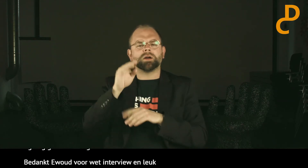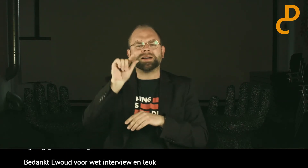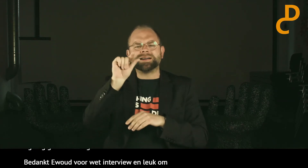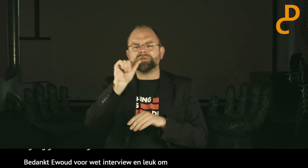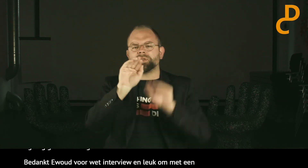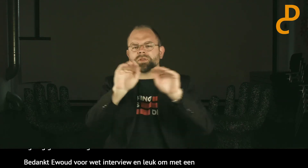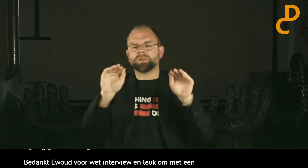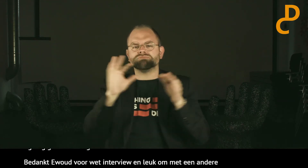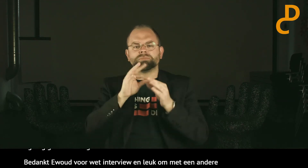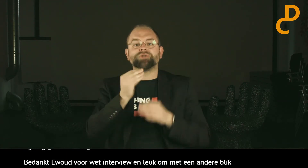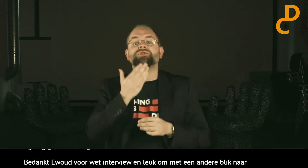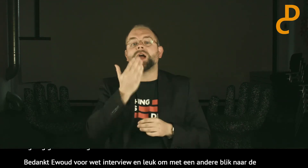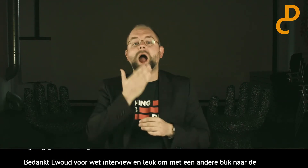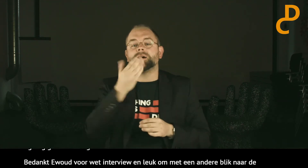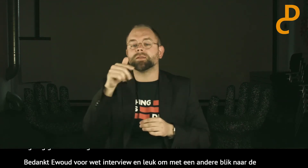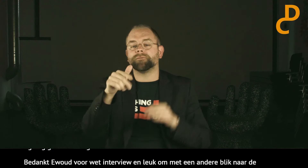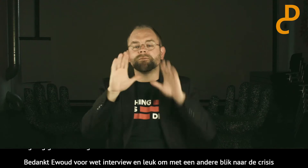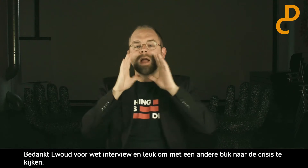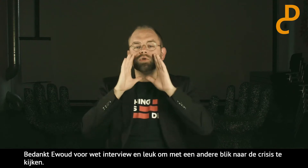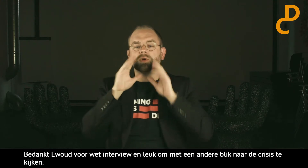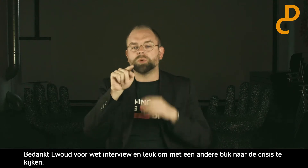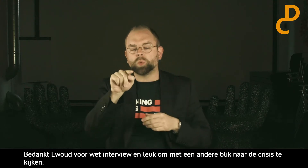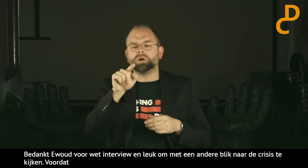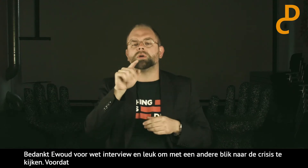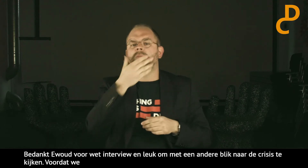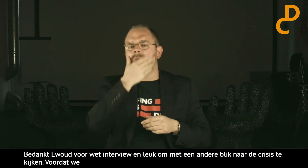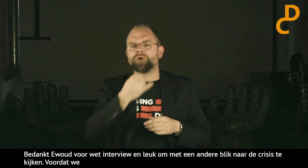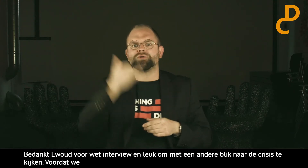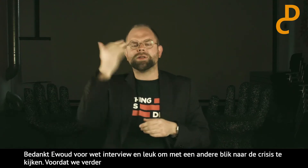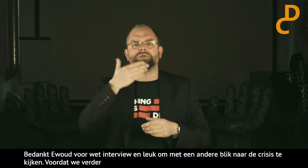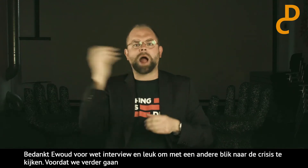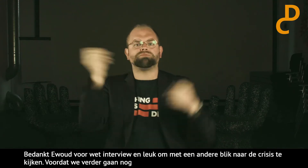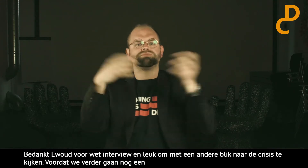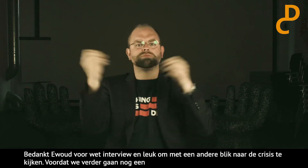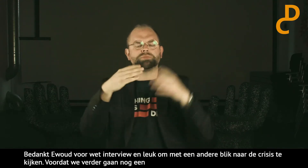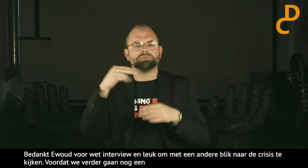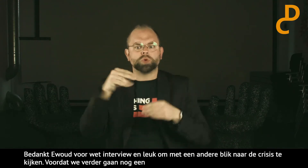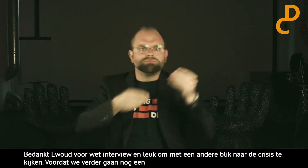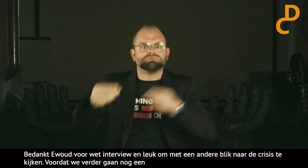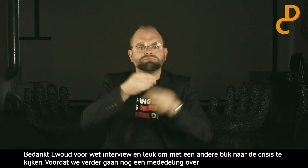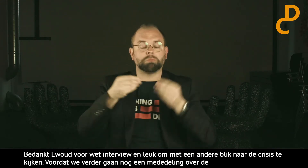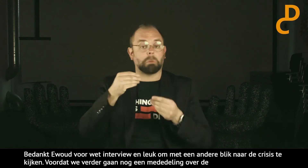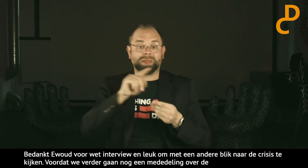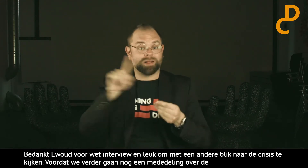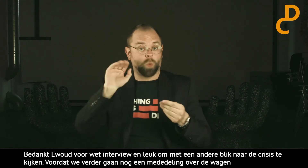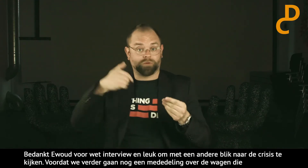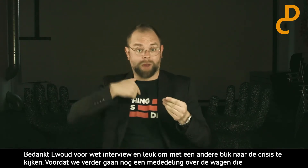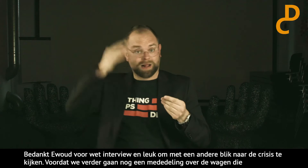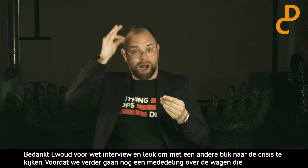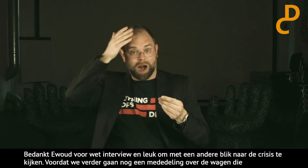Voordat we verder gaan, nog even een mededeling over de vragen die binnenkomen via Facebook. Blijkbaar worden er veel vragen gesteld en daar is een discussie.